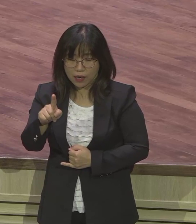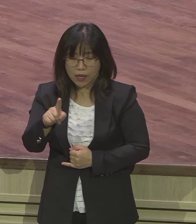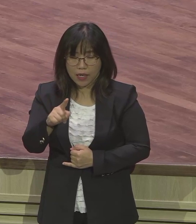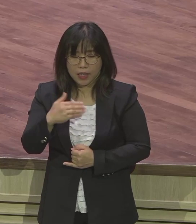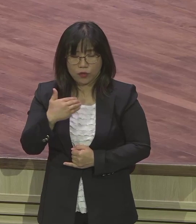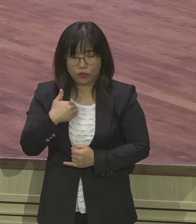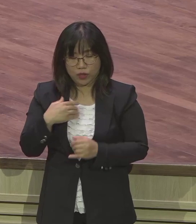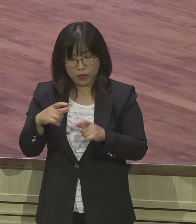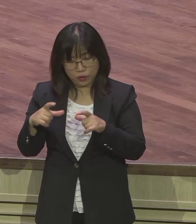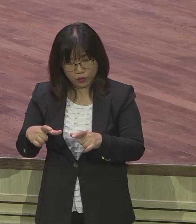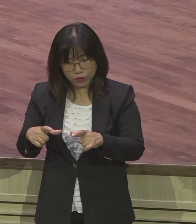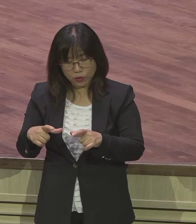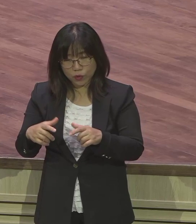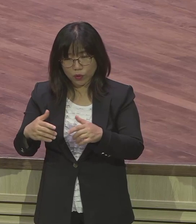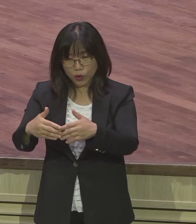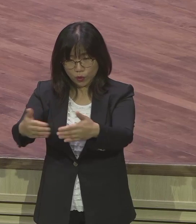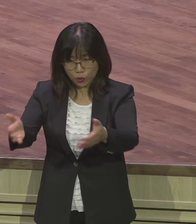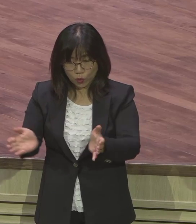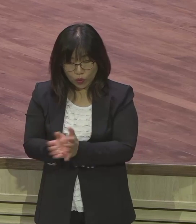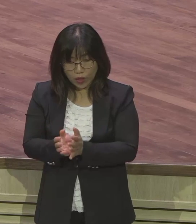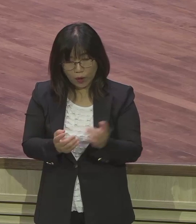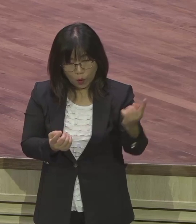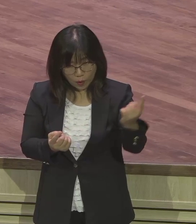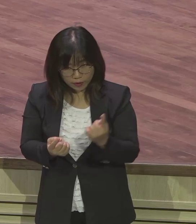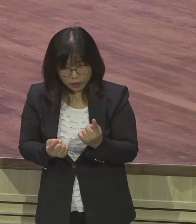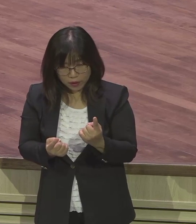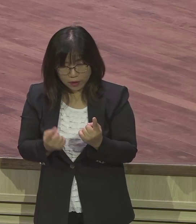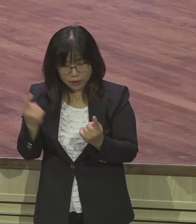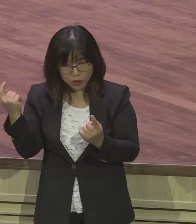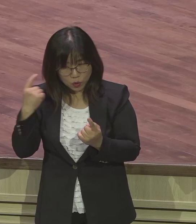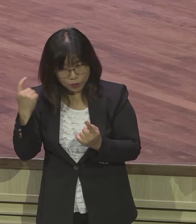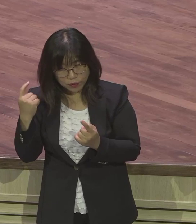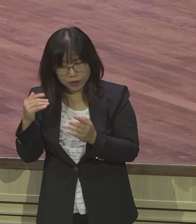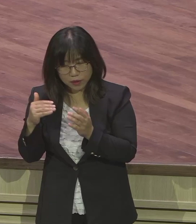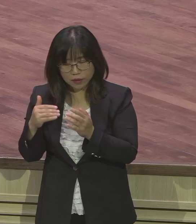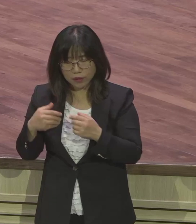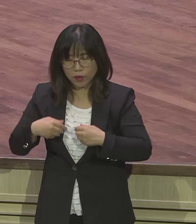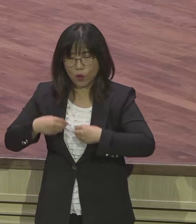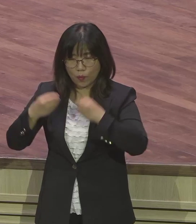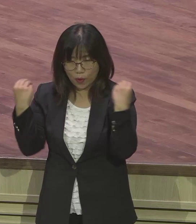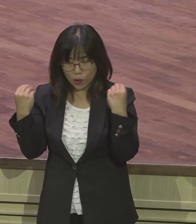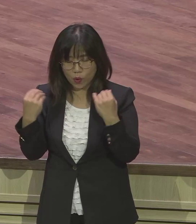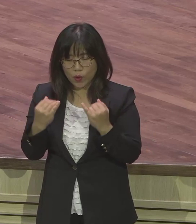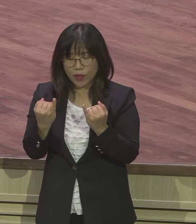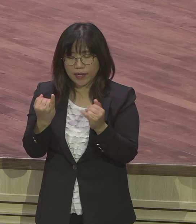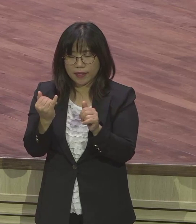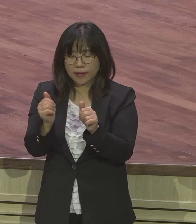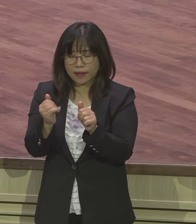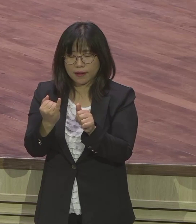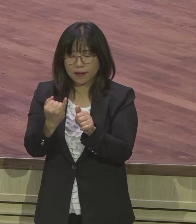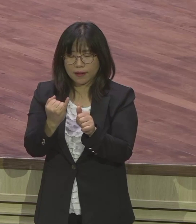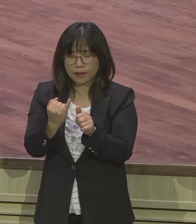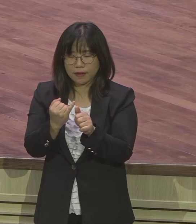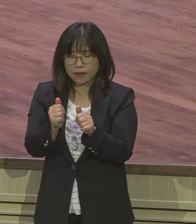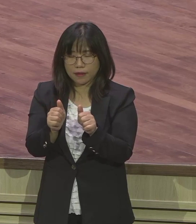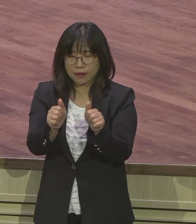소식을 듣고 과부의 옷을 벗고 이제 남자를 유혹하는 여사제처럼 꾸미고